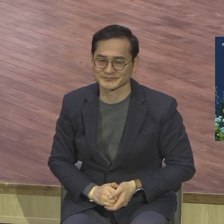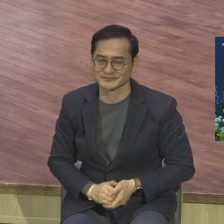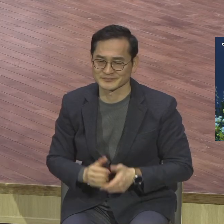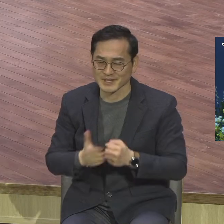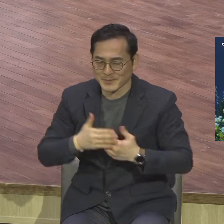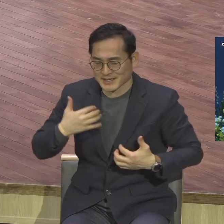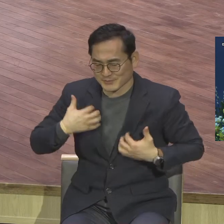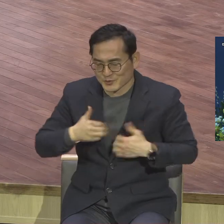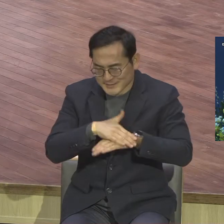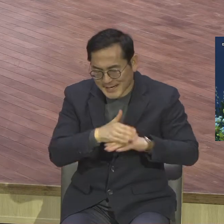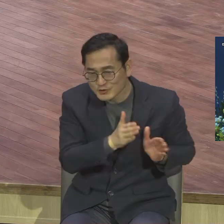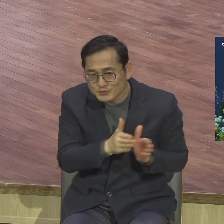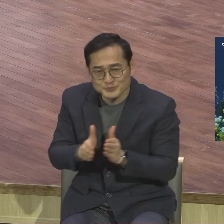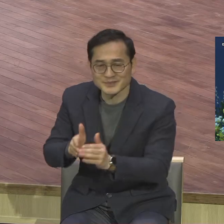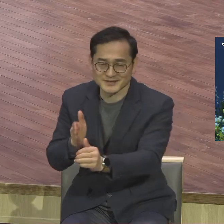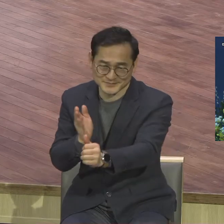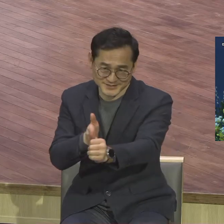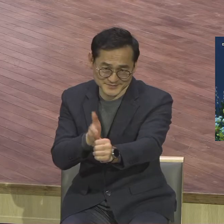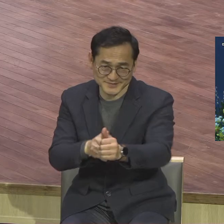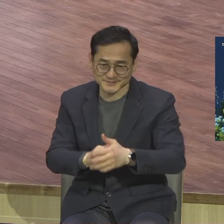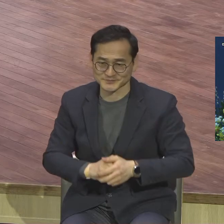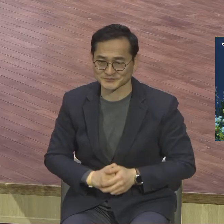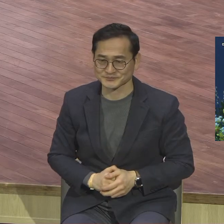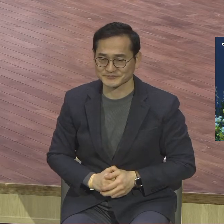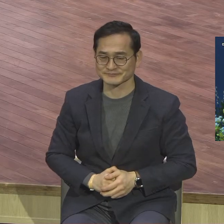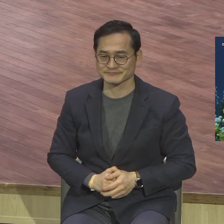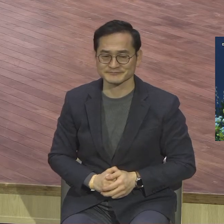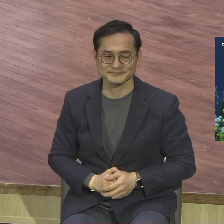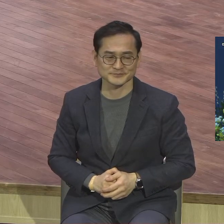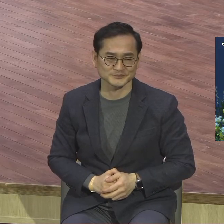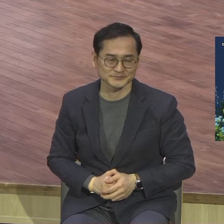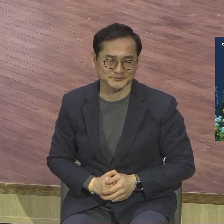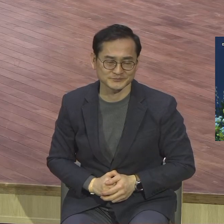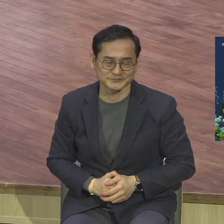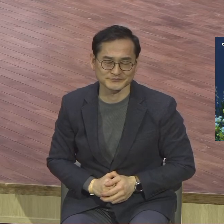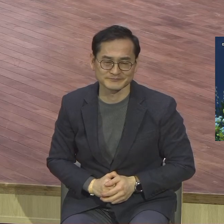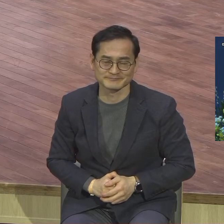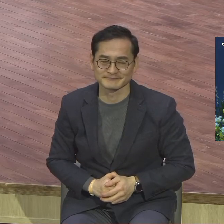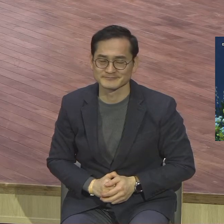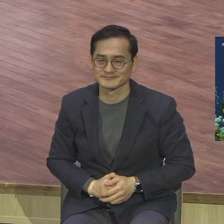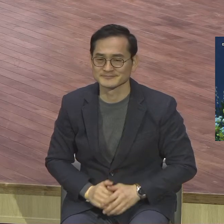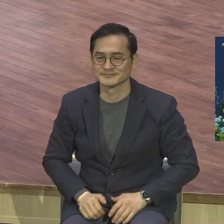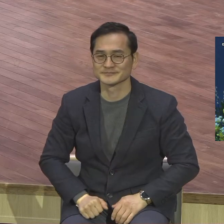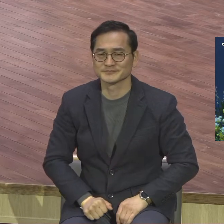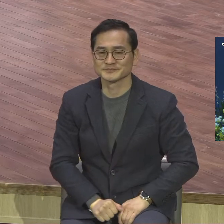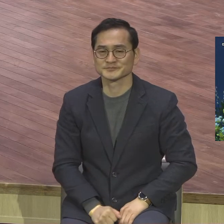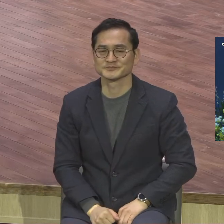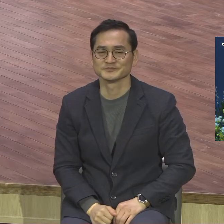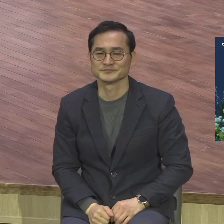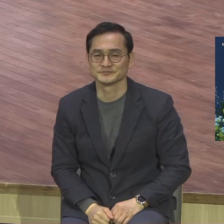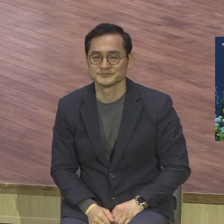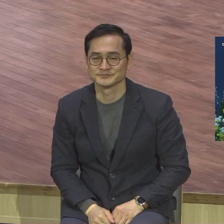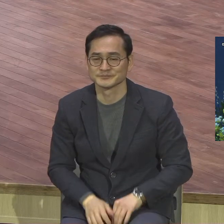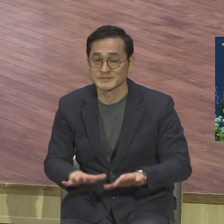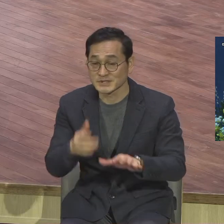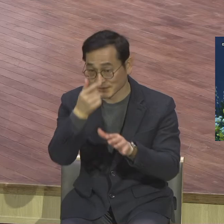2021년 마무리하면서 함께 기도의 자로 나갈 텐데 자 이 시간 우리가 기도할 때 새